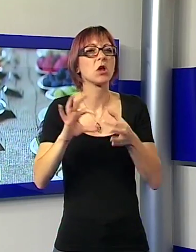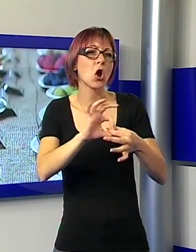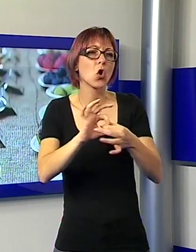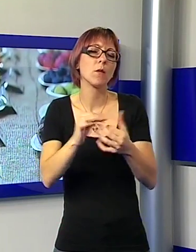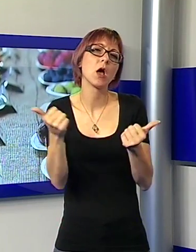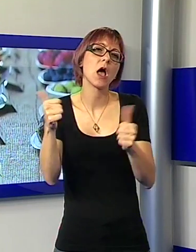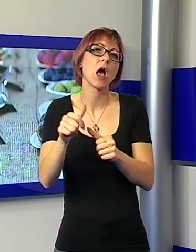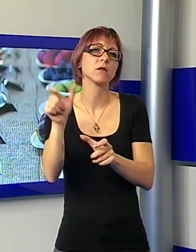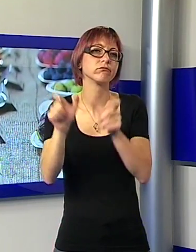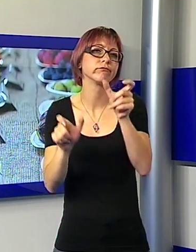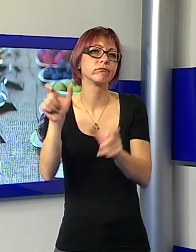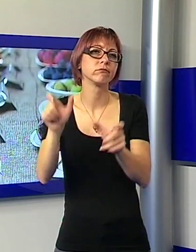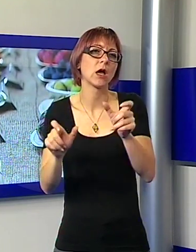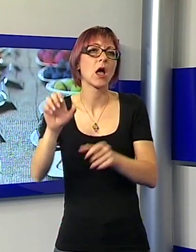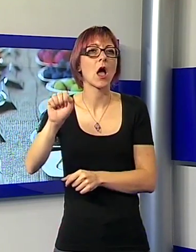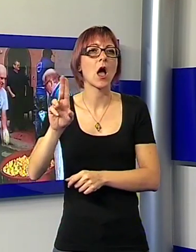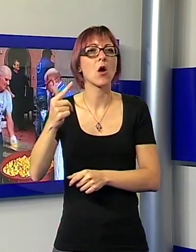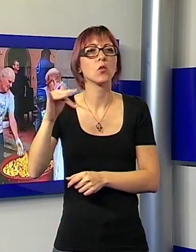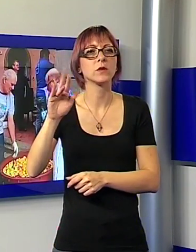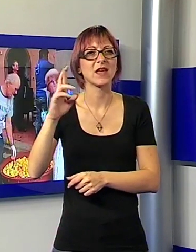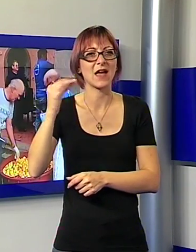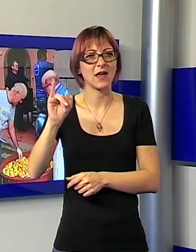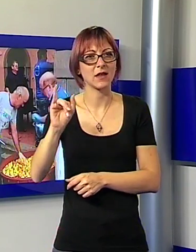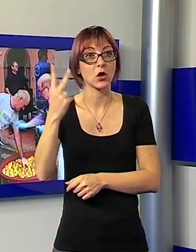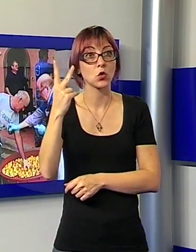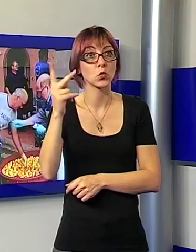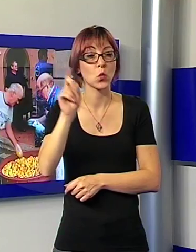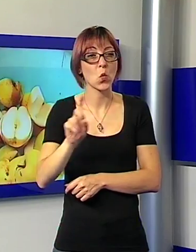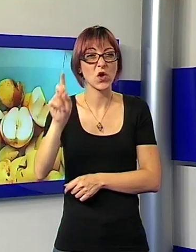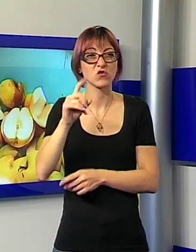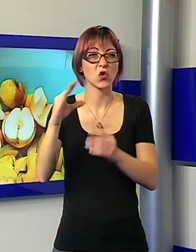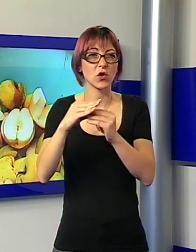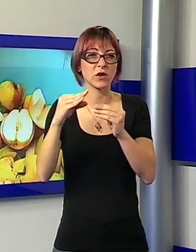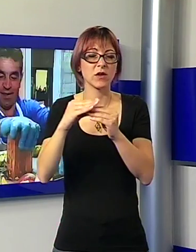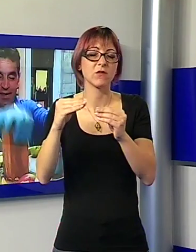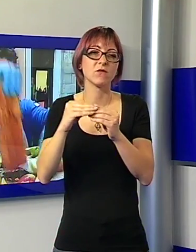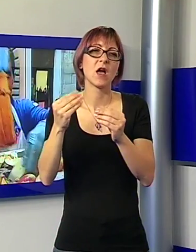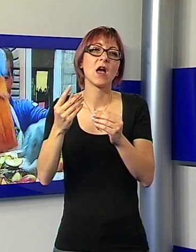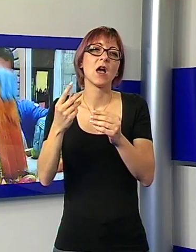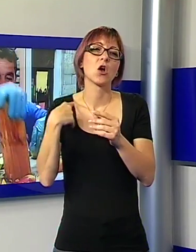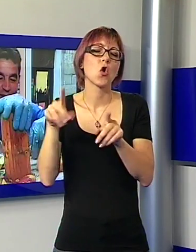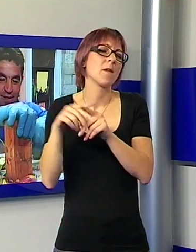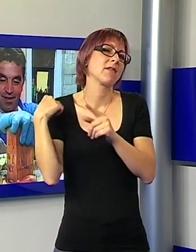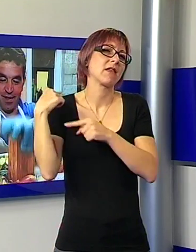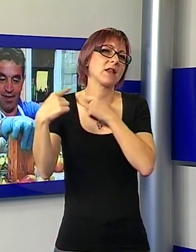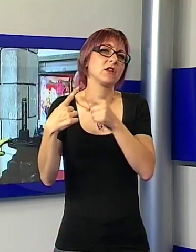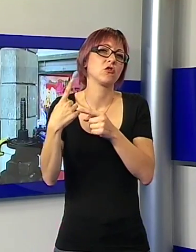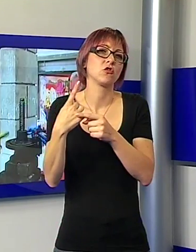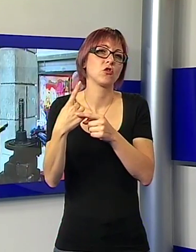degli autieri che nel corso dei due giorni hanno rievocato la realizzazione del succo di mele proprio come veniva fatto